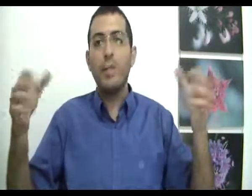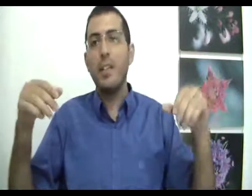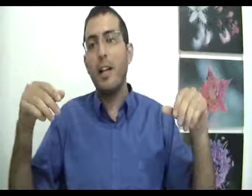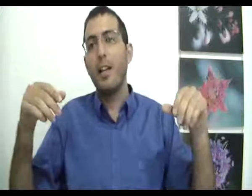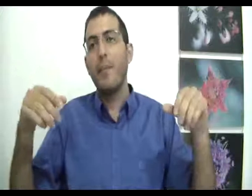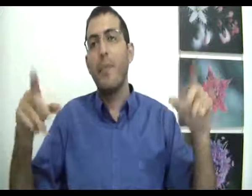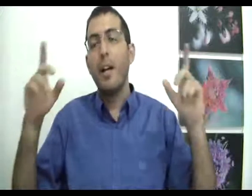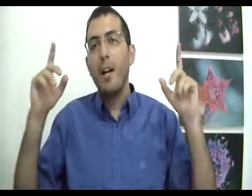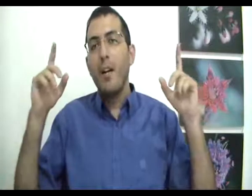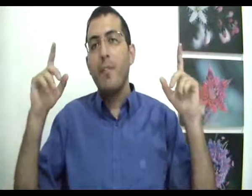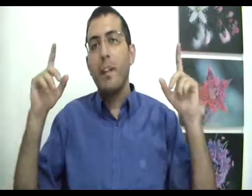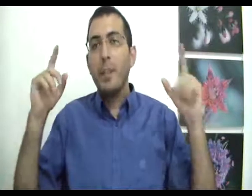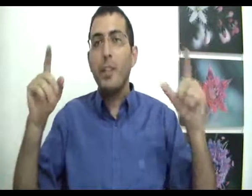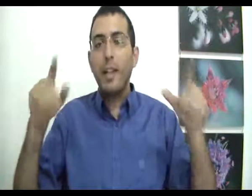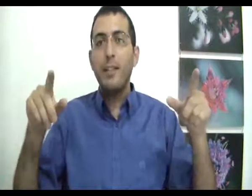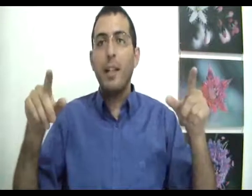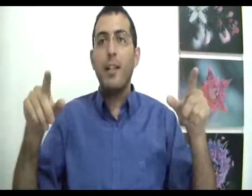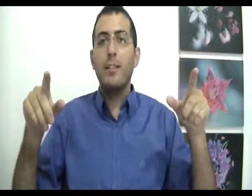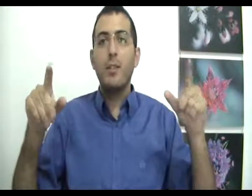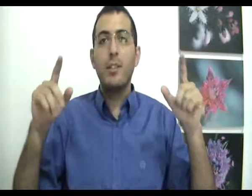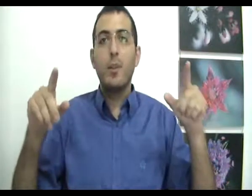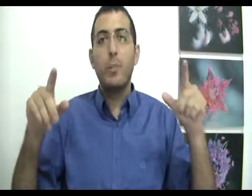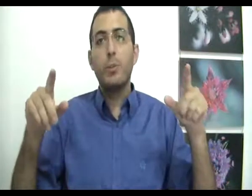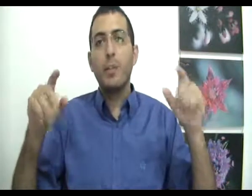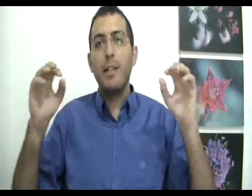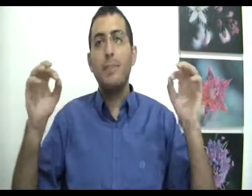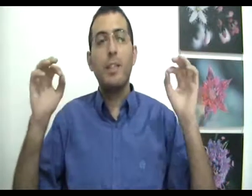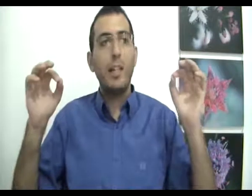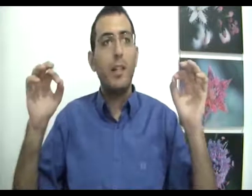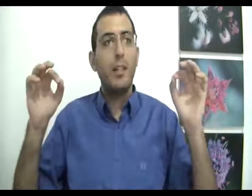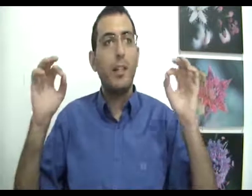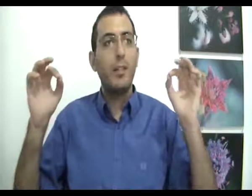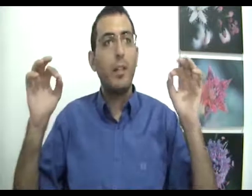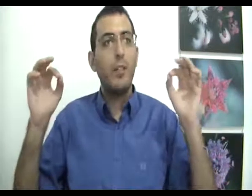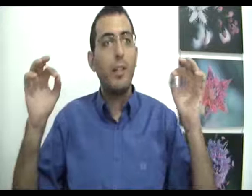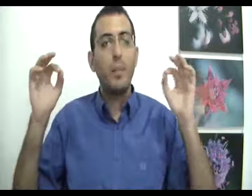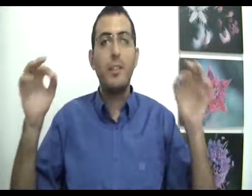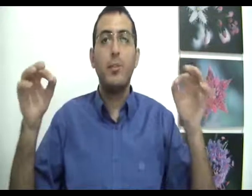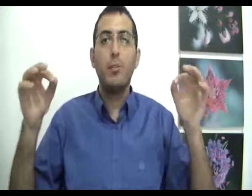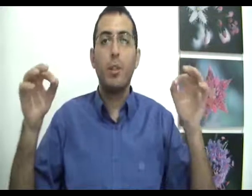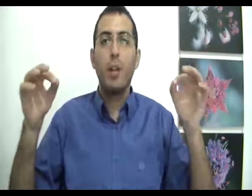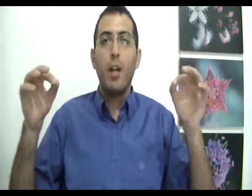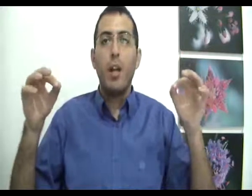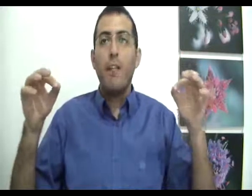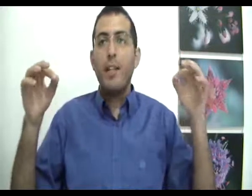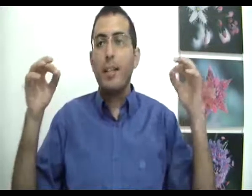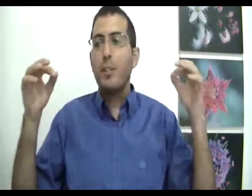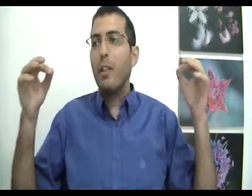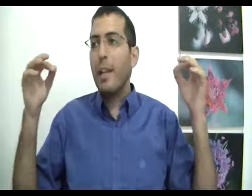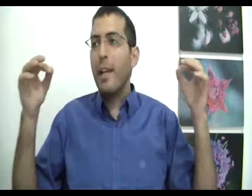מצליח לך. ומה שכן צריך לעשות זה מאוד פשוט האדם צריך לנסות להבין את המציאות ולנסות להגיע